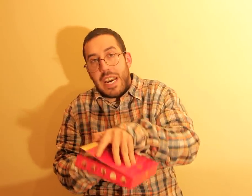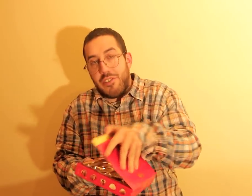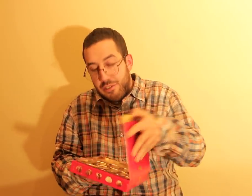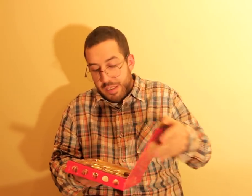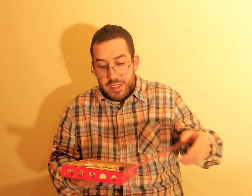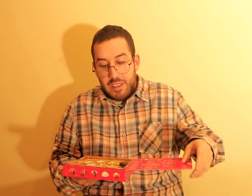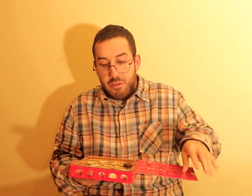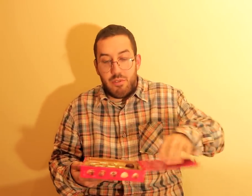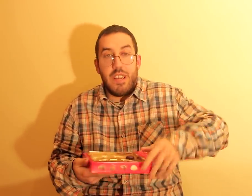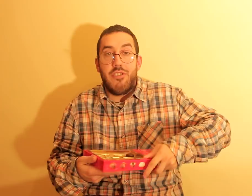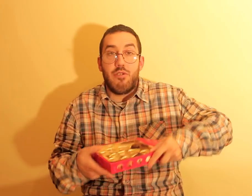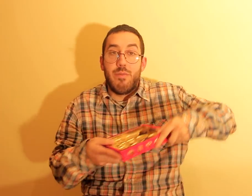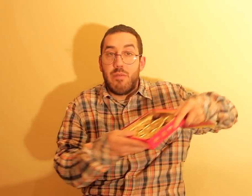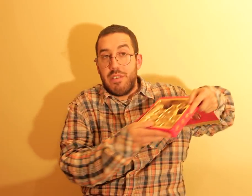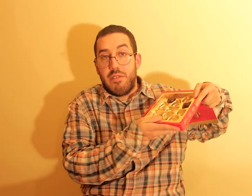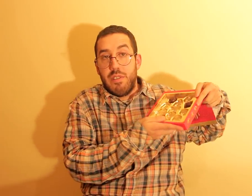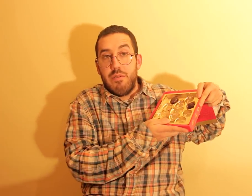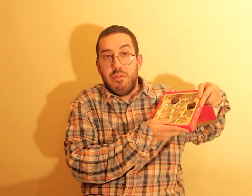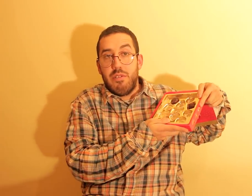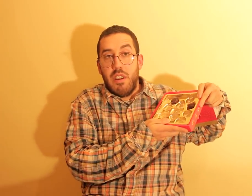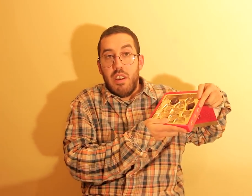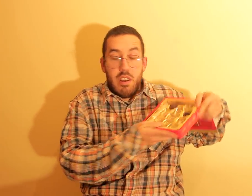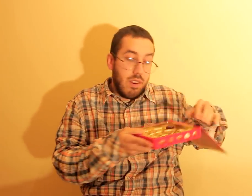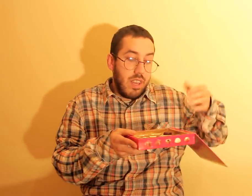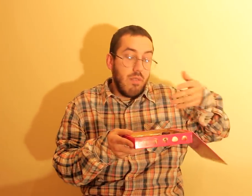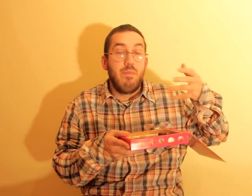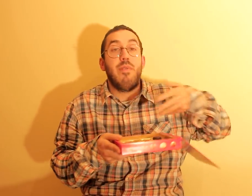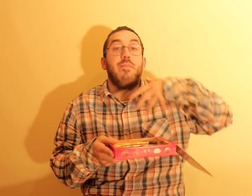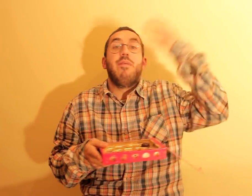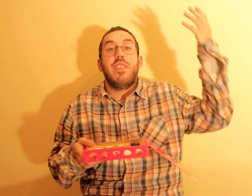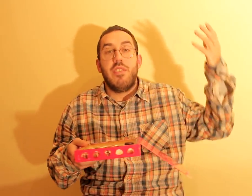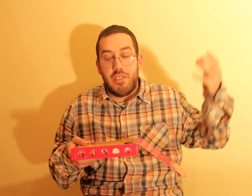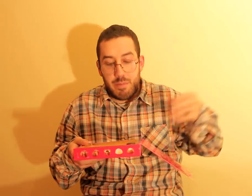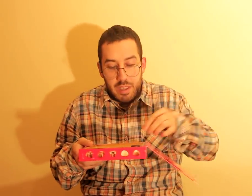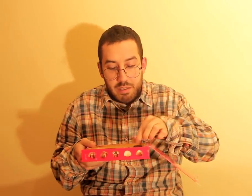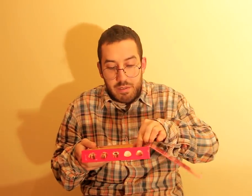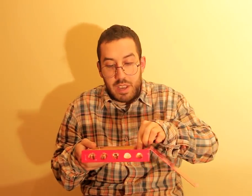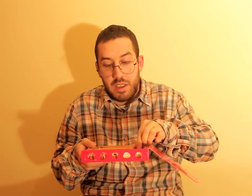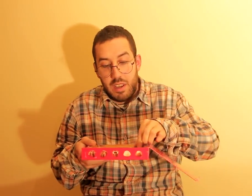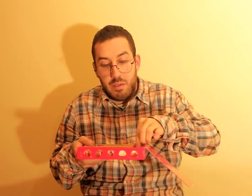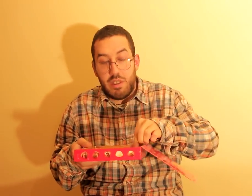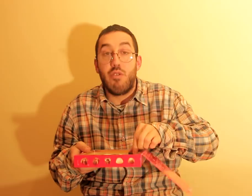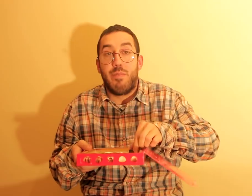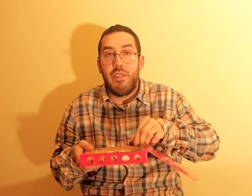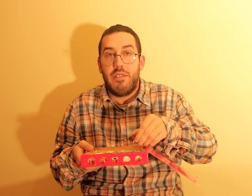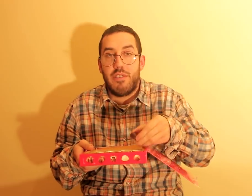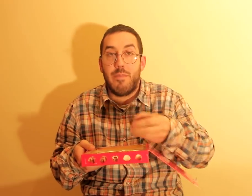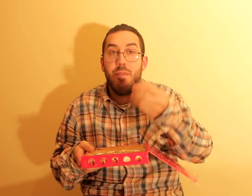caixa, no Natal, para o chocolate, já os comi quase todos, guardei um, para fazer este vídeo, não é? Guardei os piores, que é para